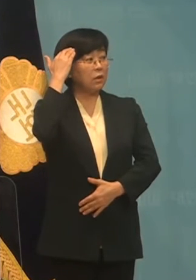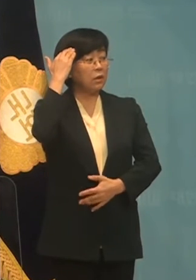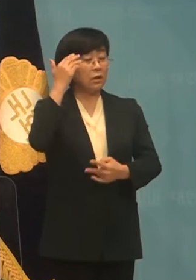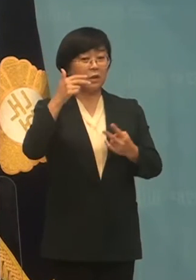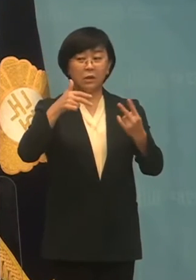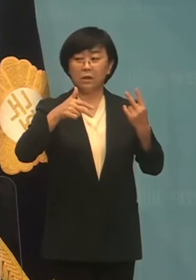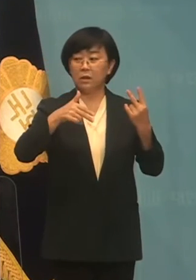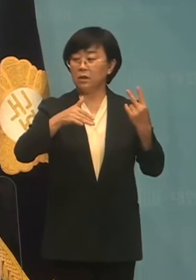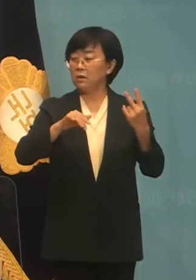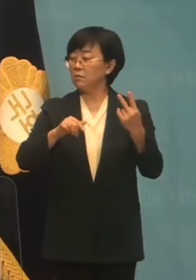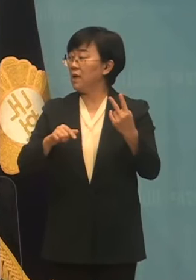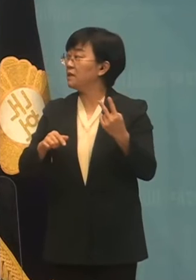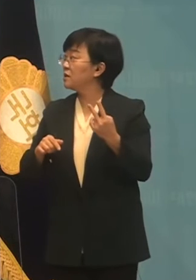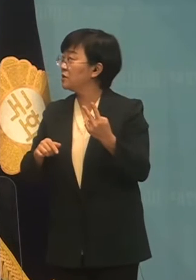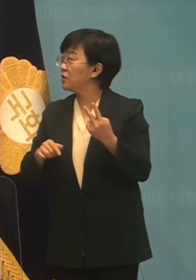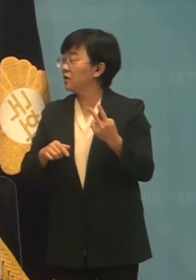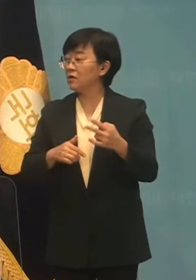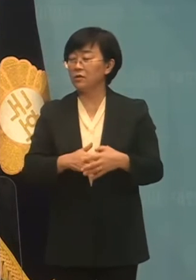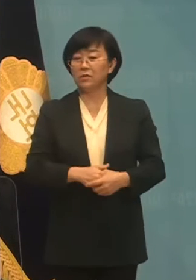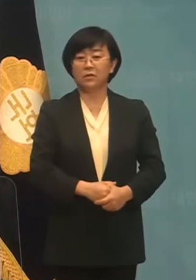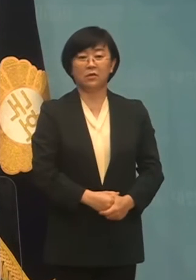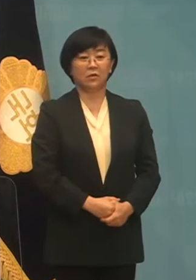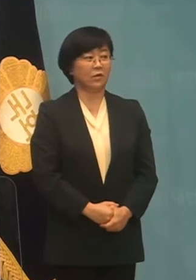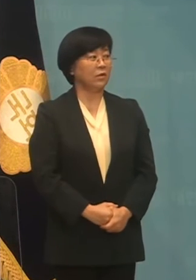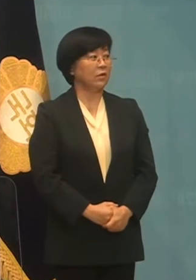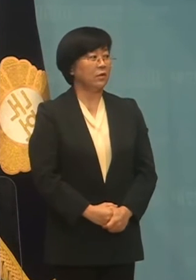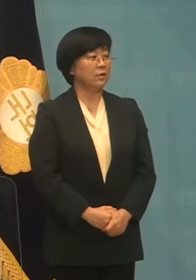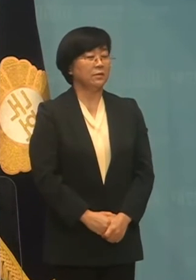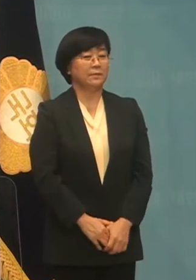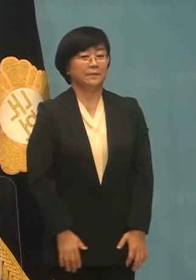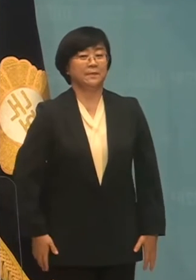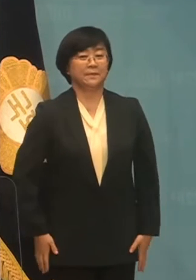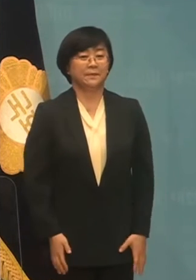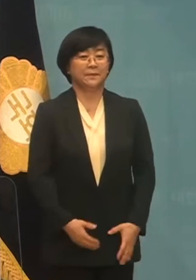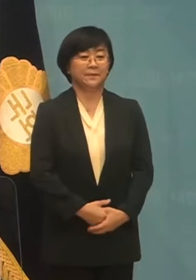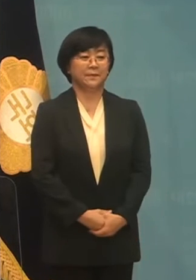동북아 마스크 써야 합니다.